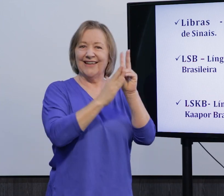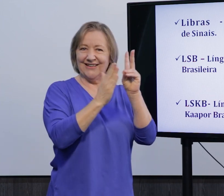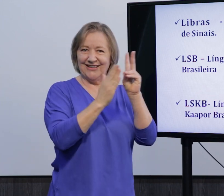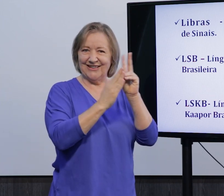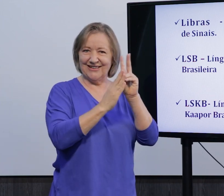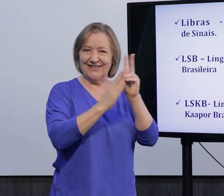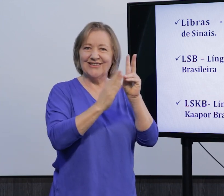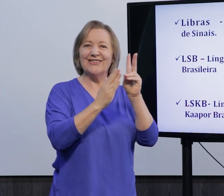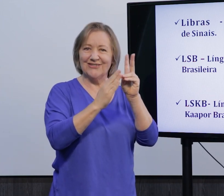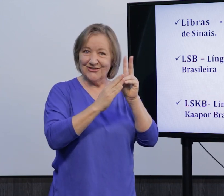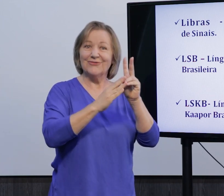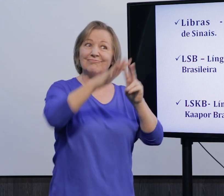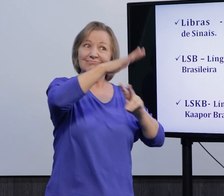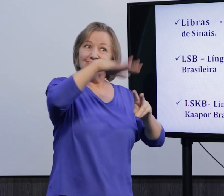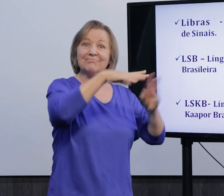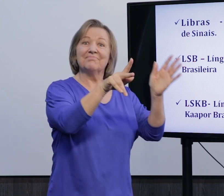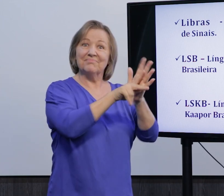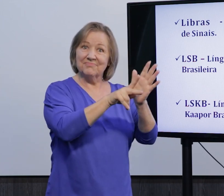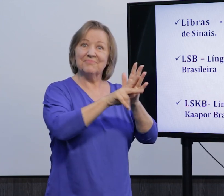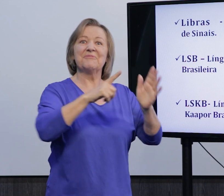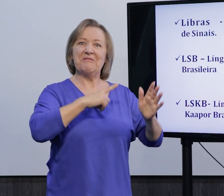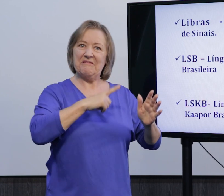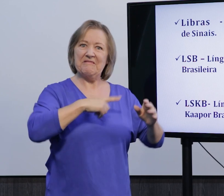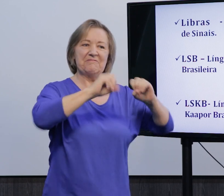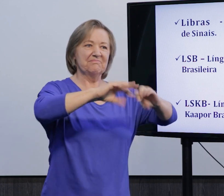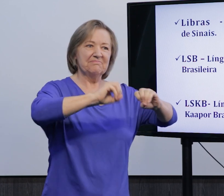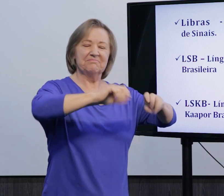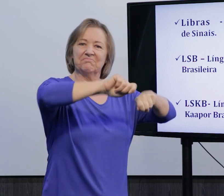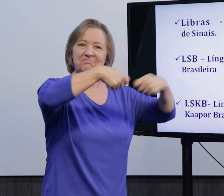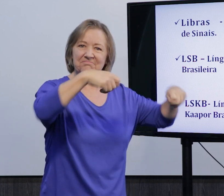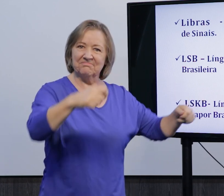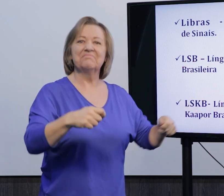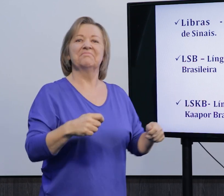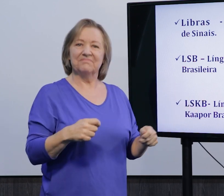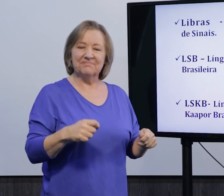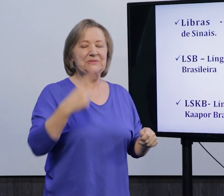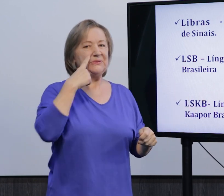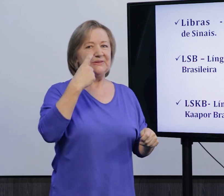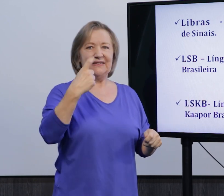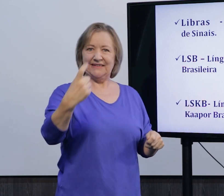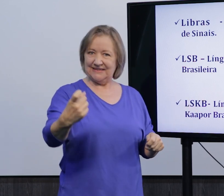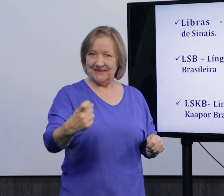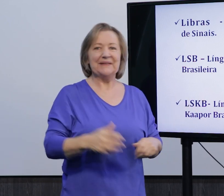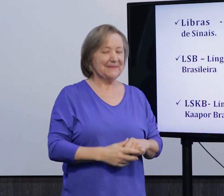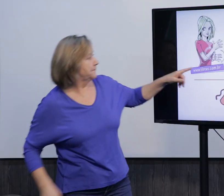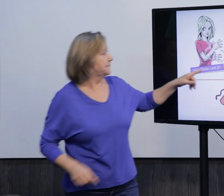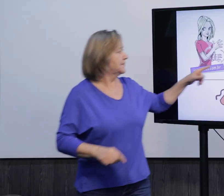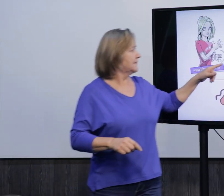Que é uma língua de sinais indígena, né? Do povoado indígena, onde tem a sua própria língua de sinais. E é muito interessante